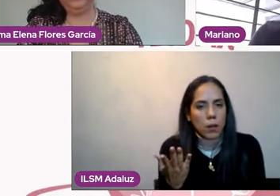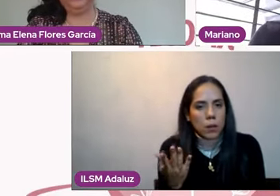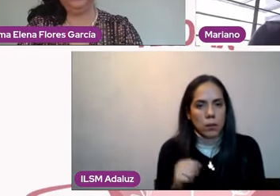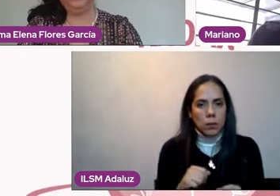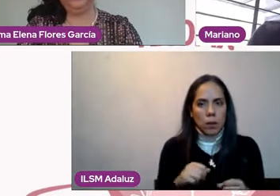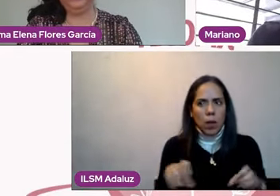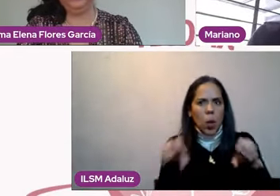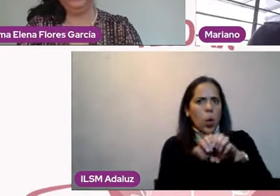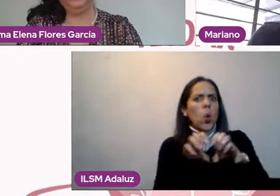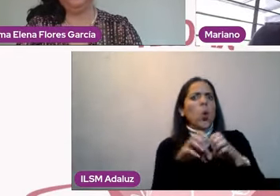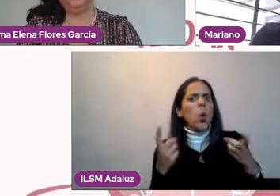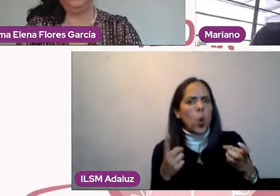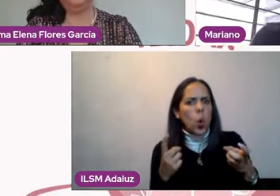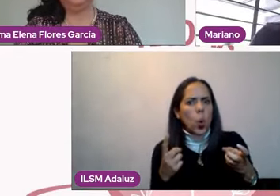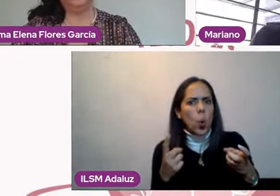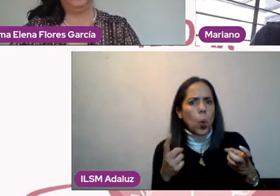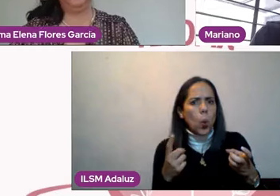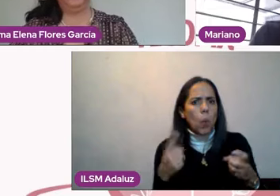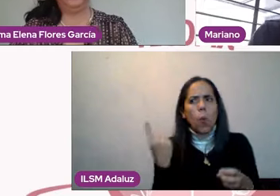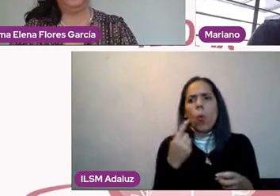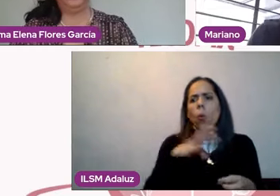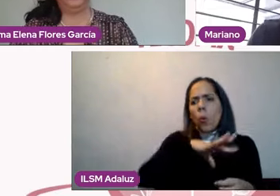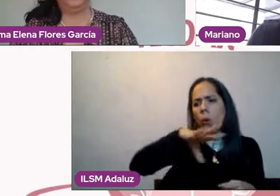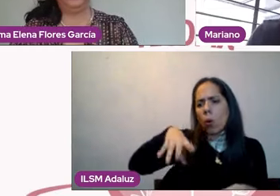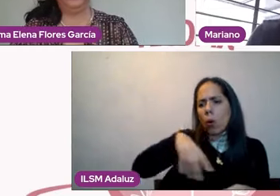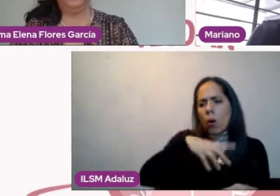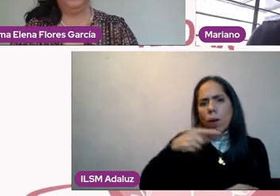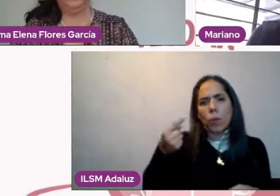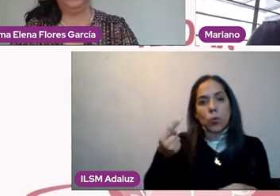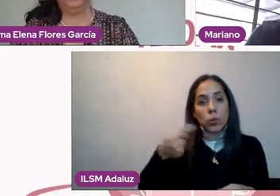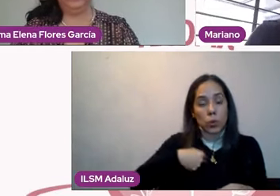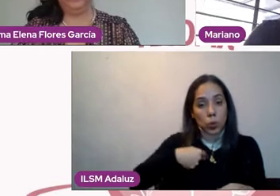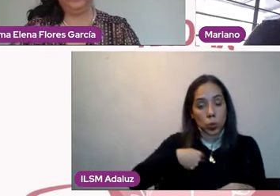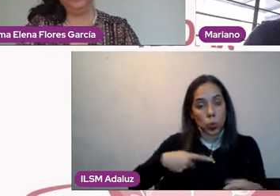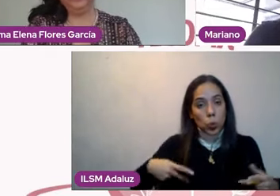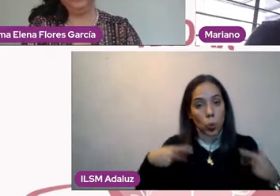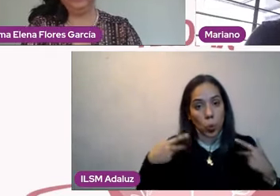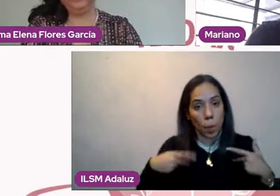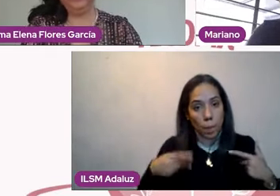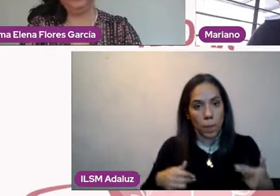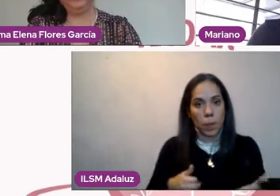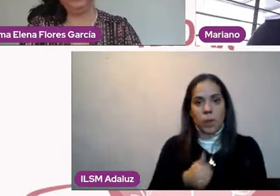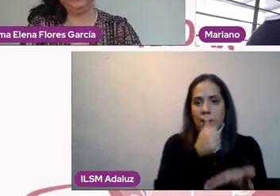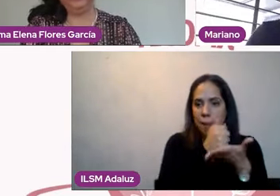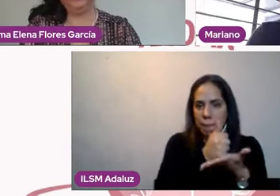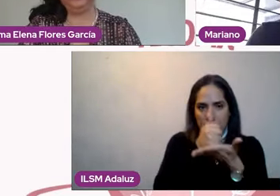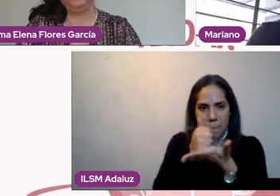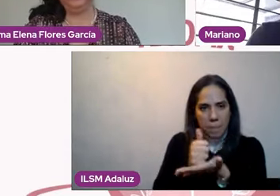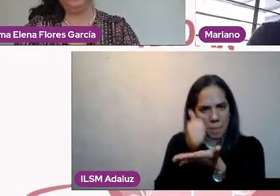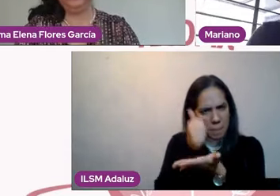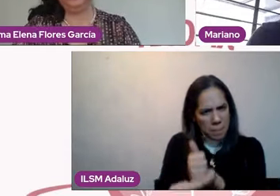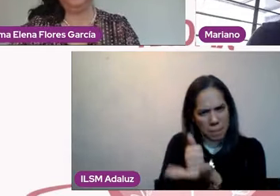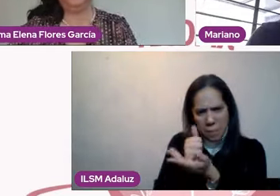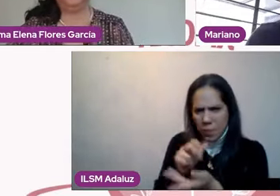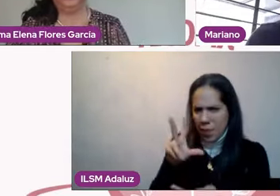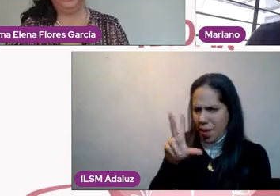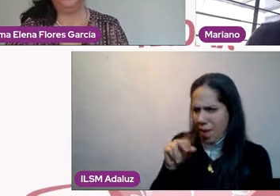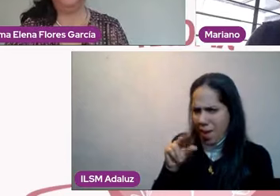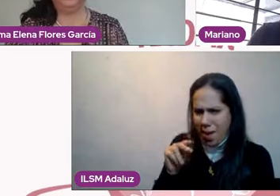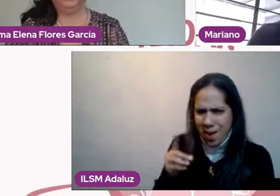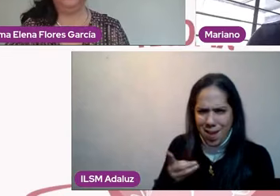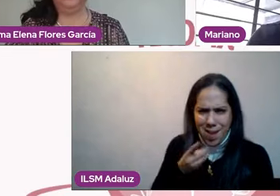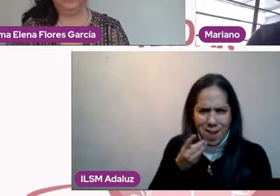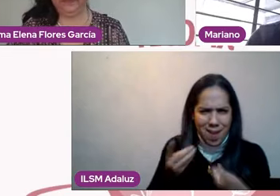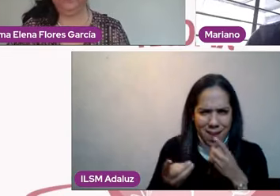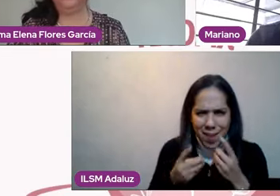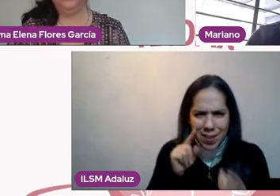qué camino, ¿no? Entonces, el terapeuta no te va a decir qué hacer y si ustedes tienen algún terapeuta que les diga qué hacer,